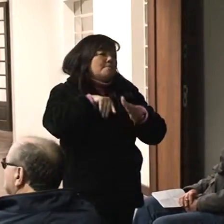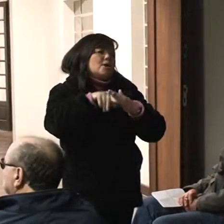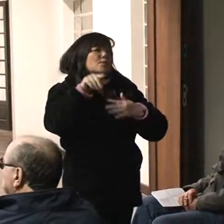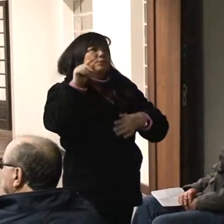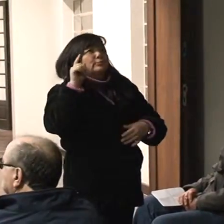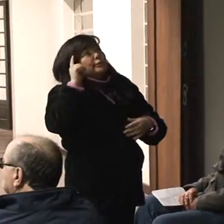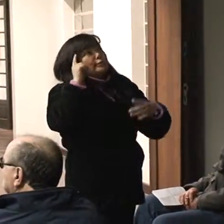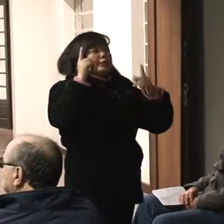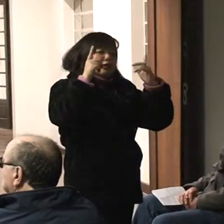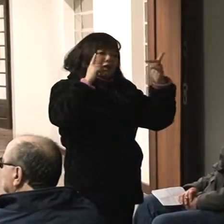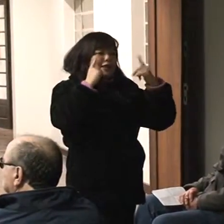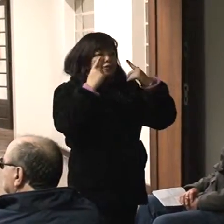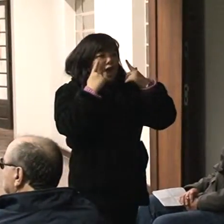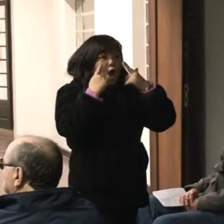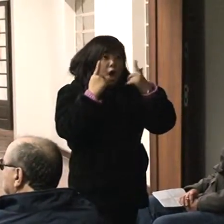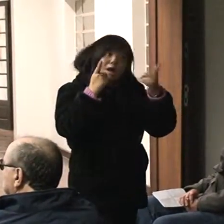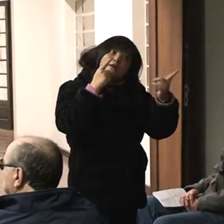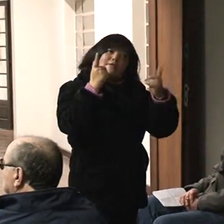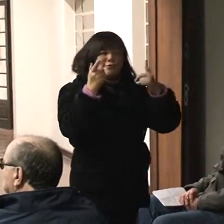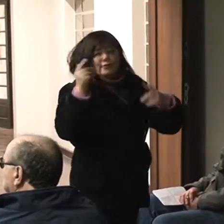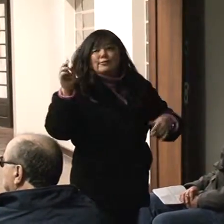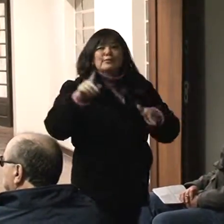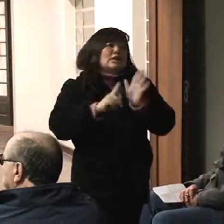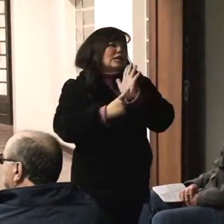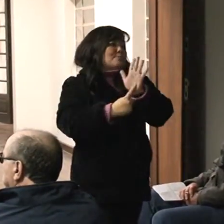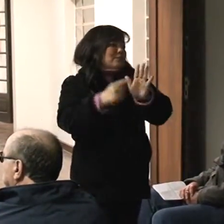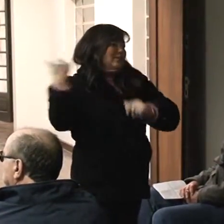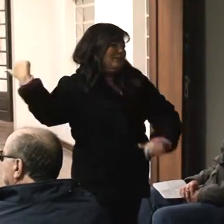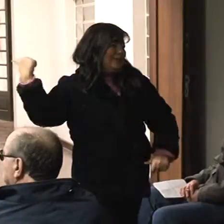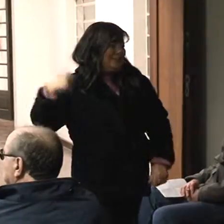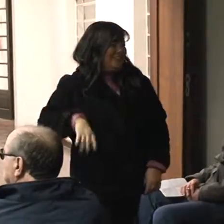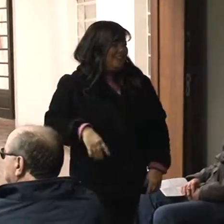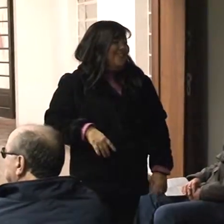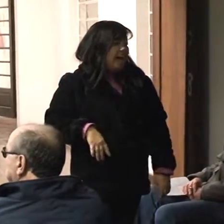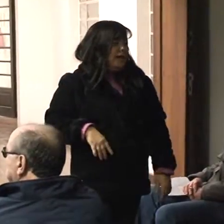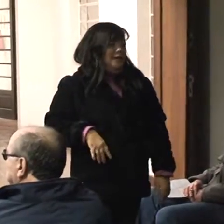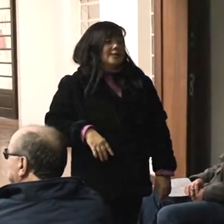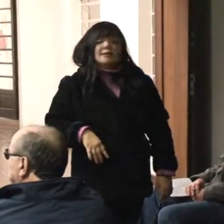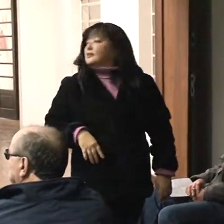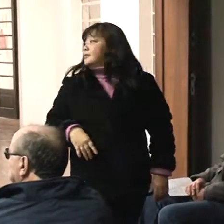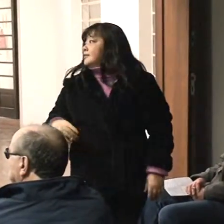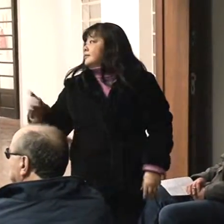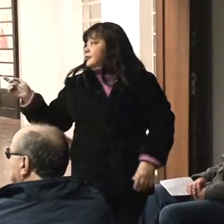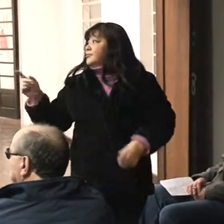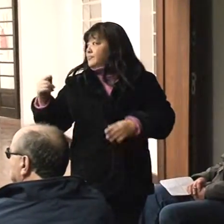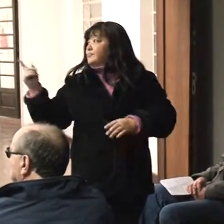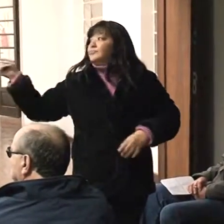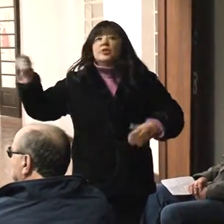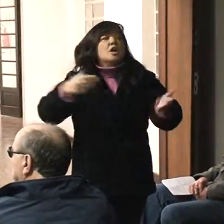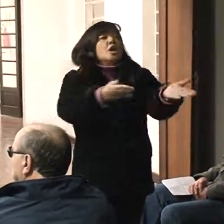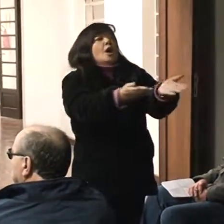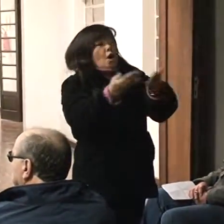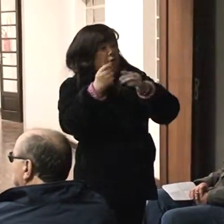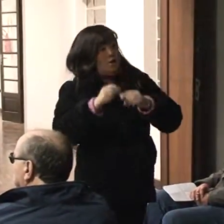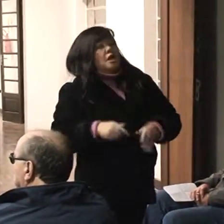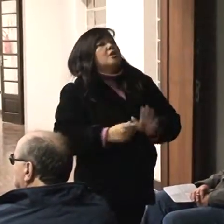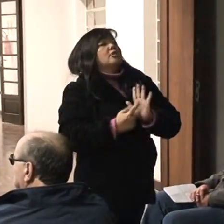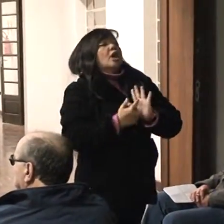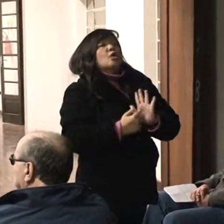gerais. Queria, então, ao final de cada ponto, a gente abre para as intervenções. Então agora, sobre